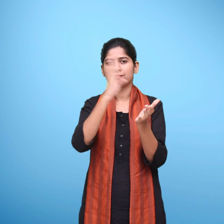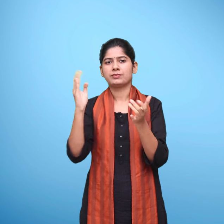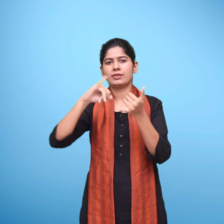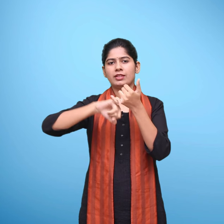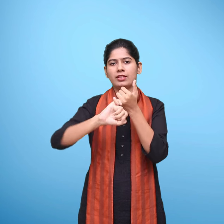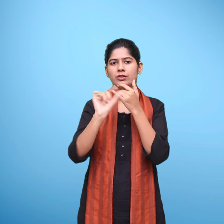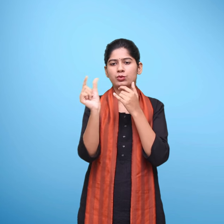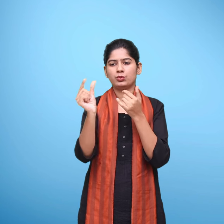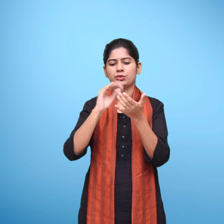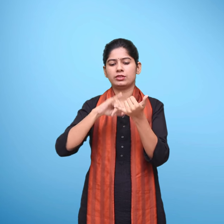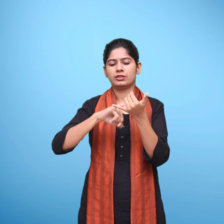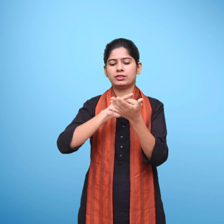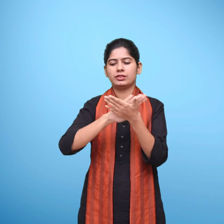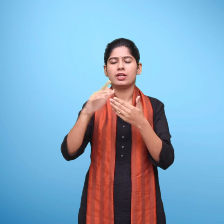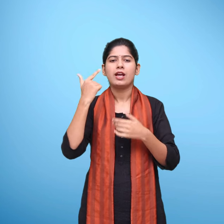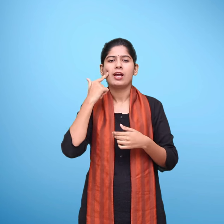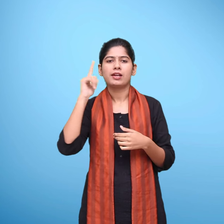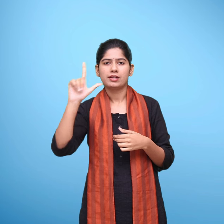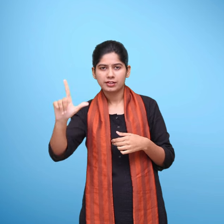जूलम जूली कौन परिंदा